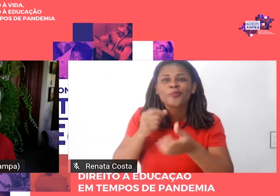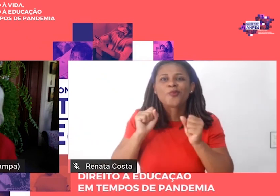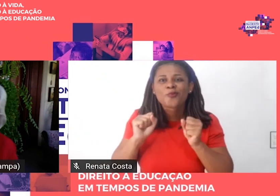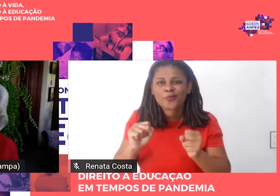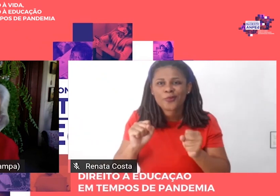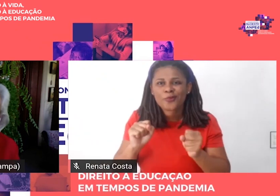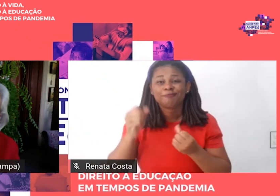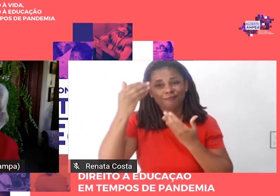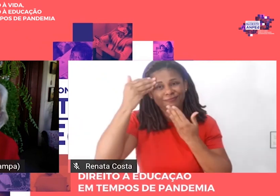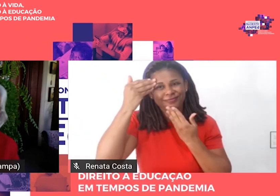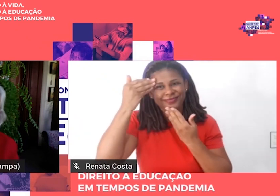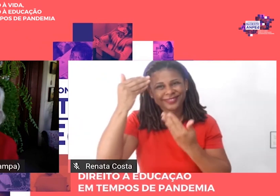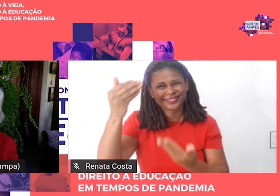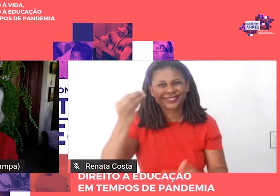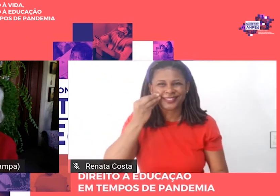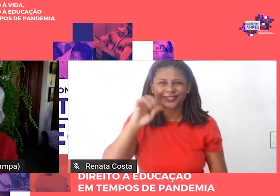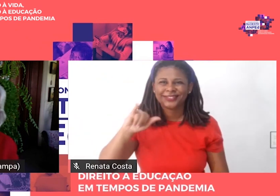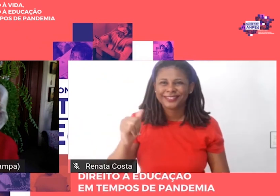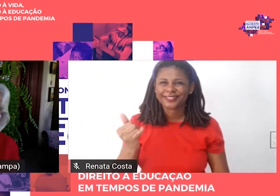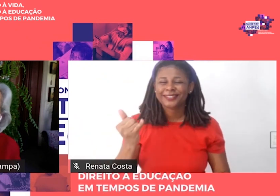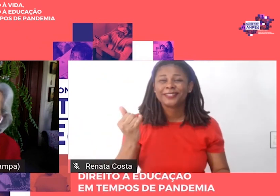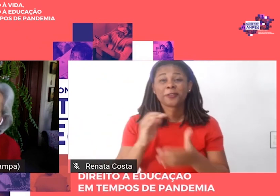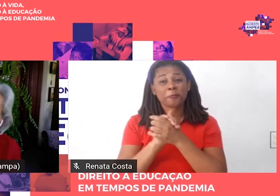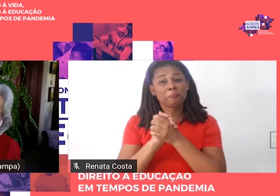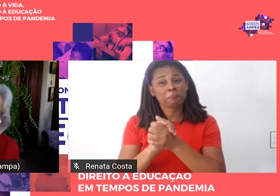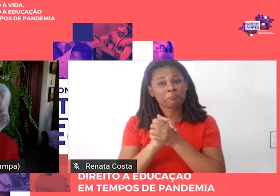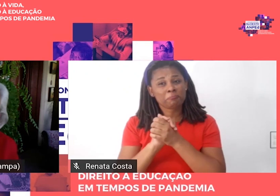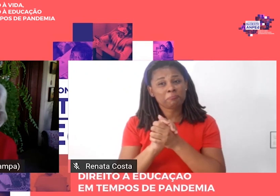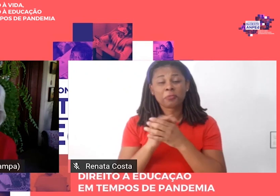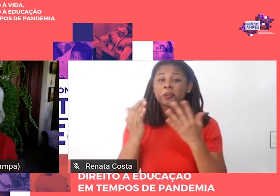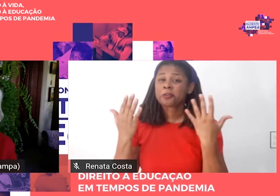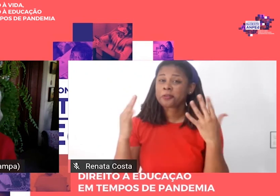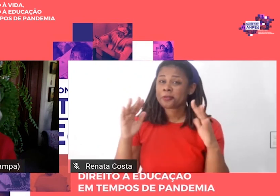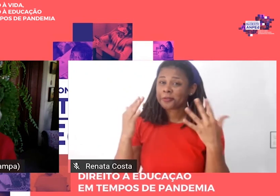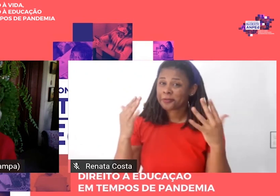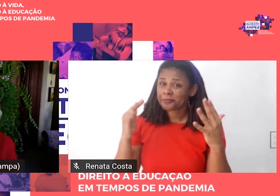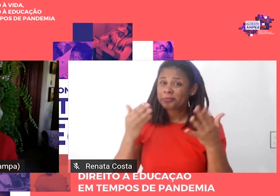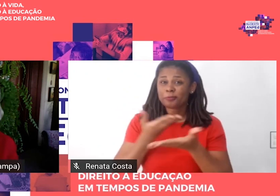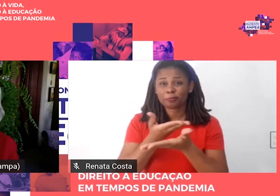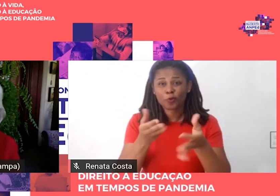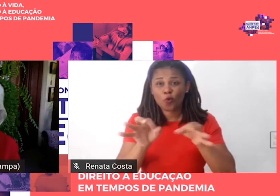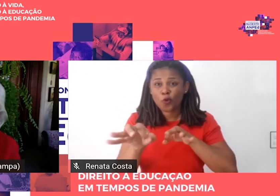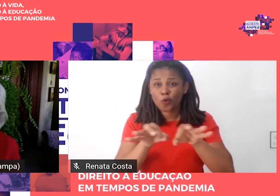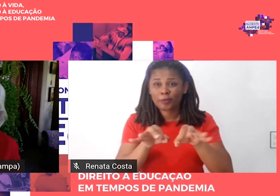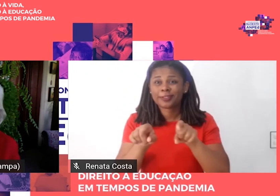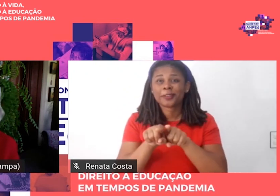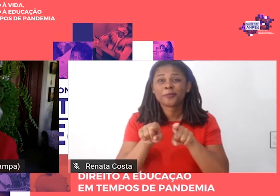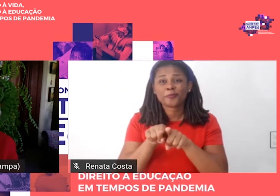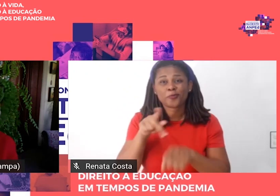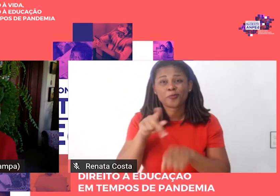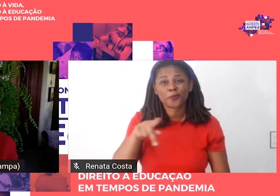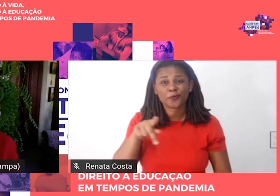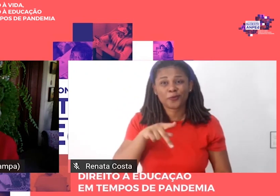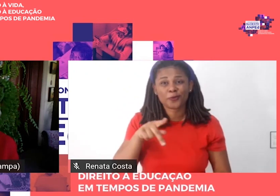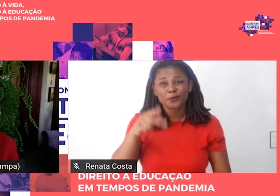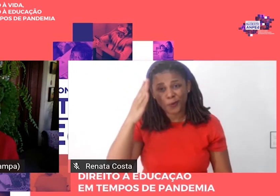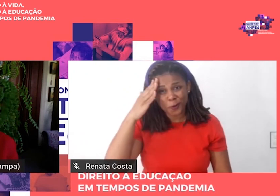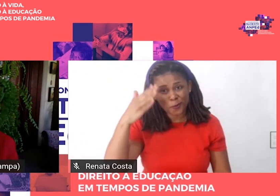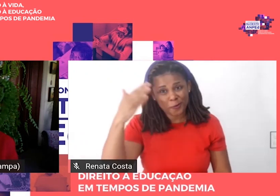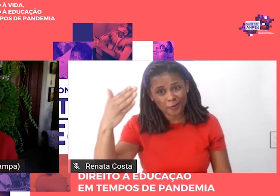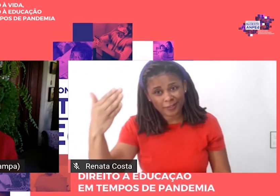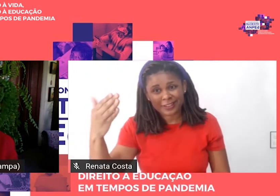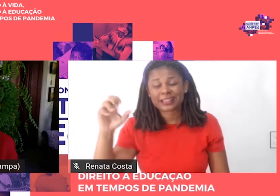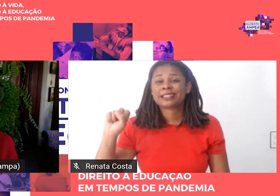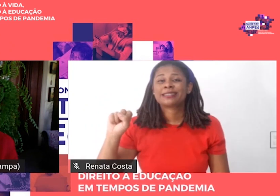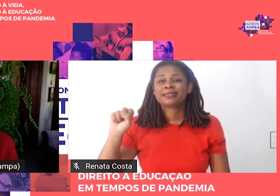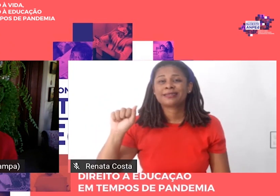parabéns aos organizadores, parabéns a Demerval Saviani, o homenageado com a sua obra